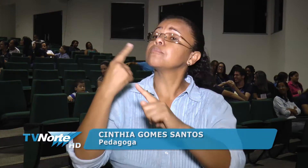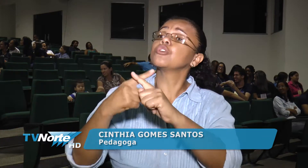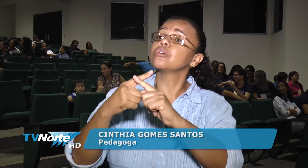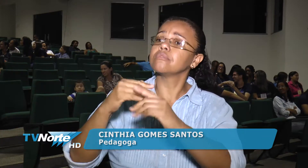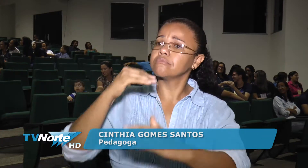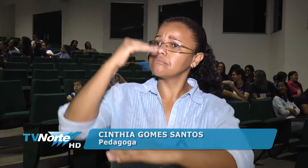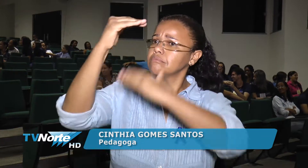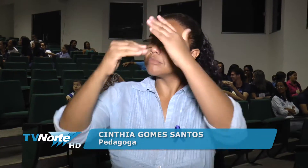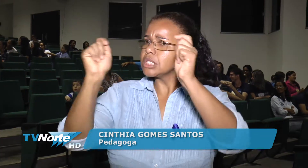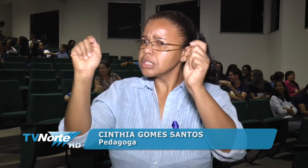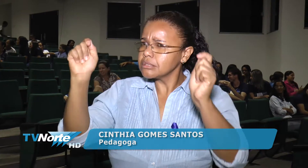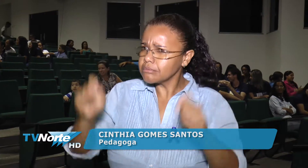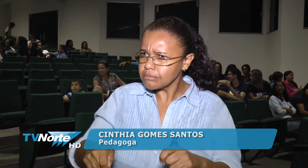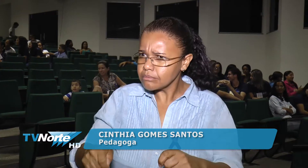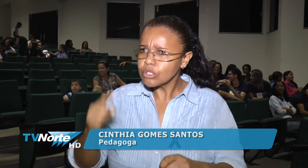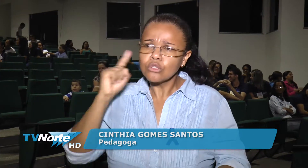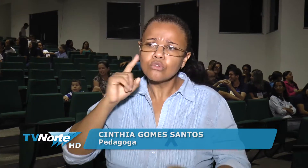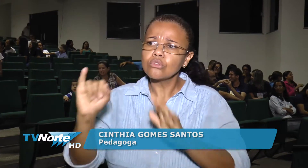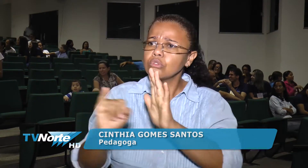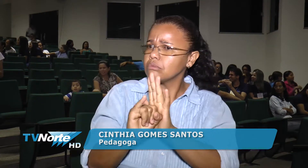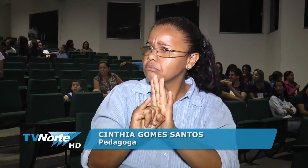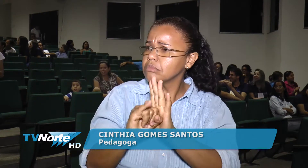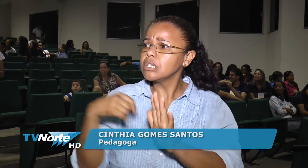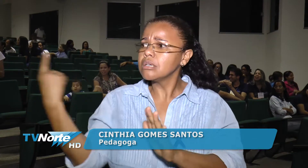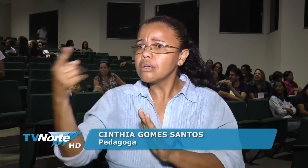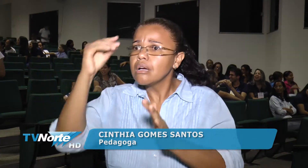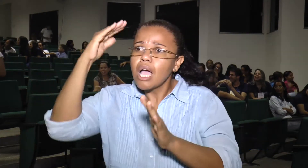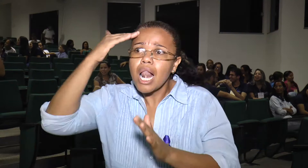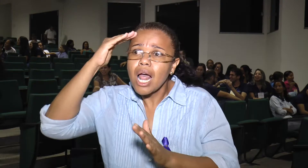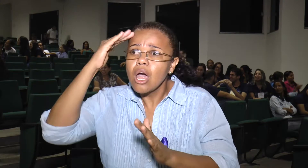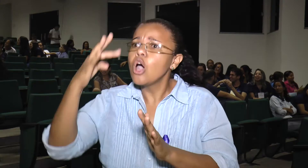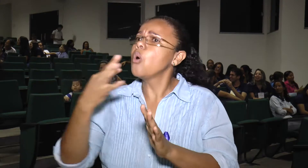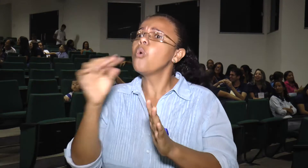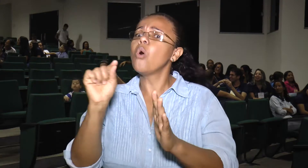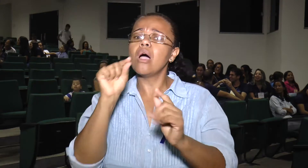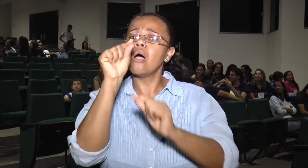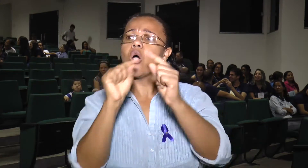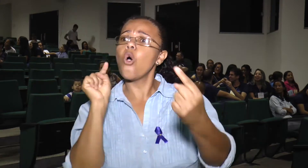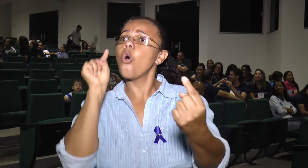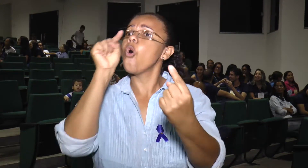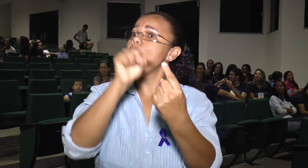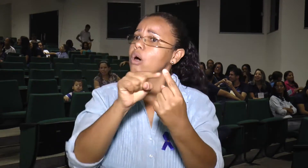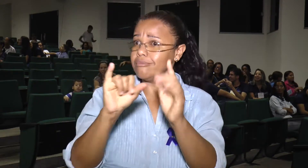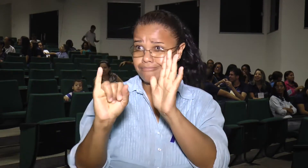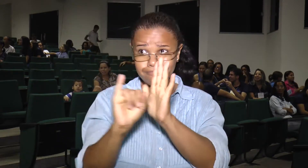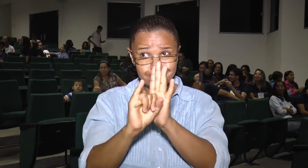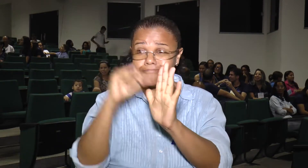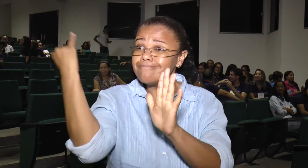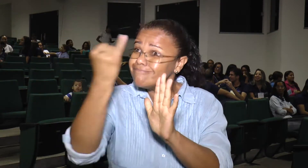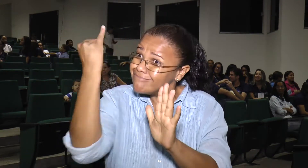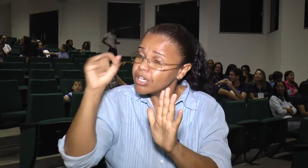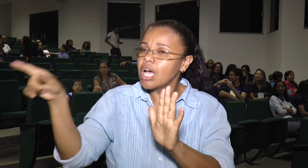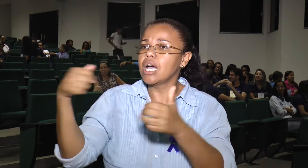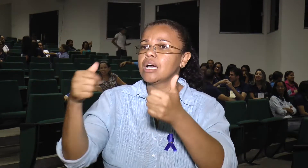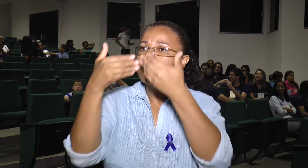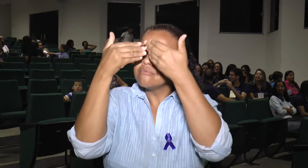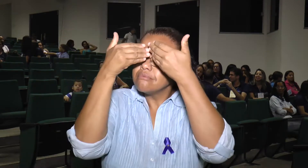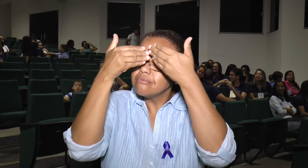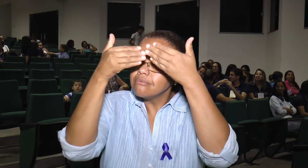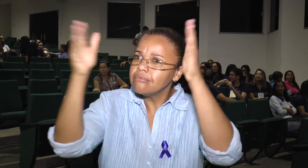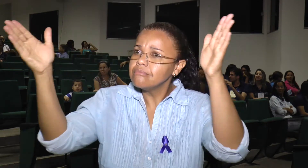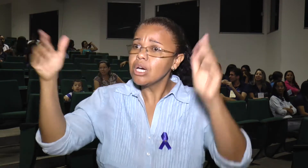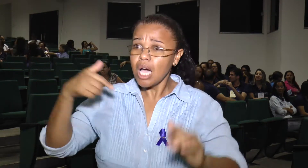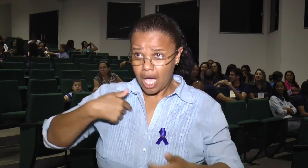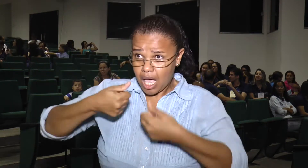quanto é importante esse tema aqui para essa cidade Por exemplo, para que se tenha conhecimento de qual é o objetivo de se explicar